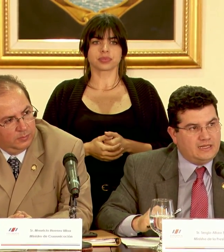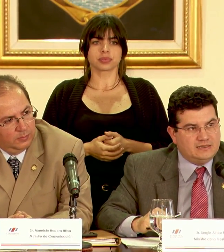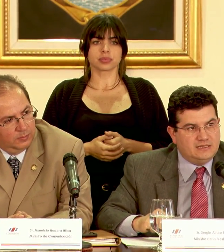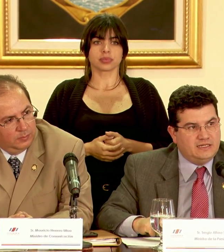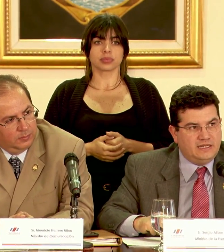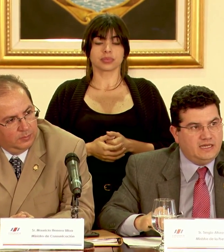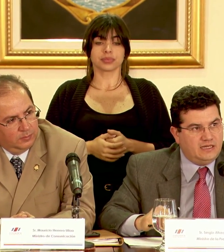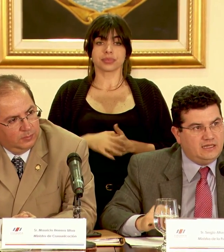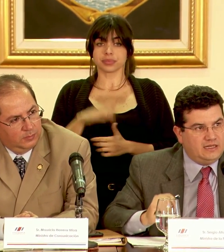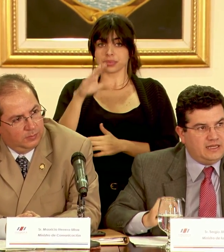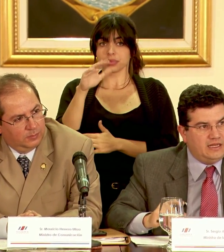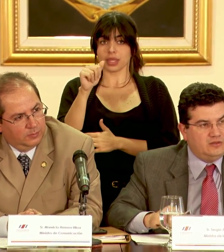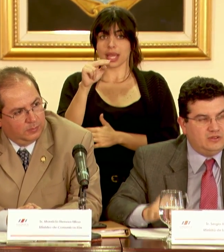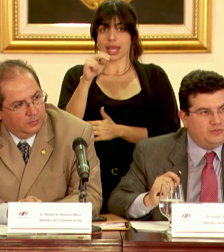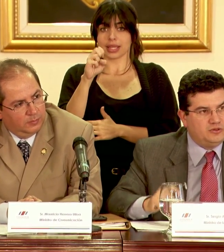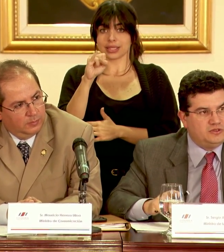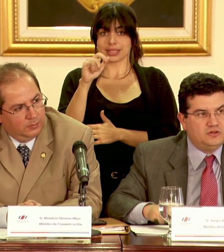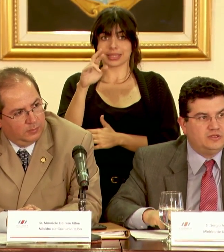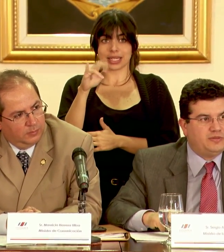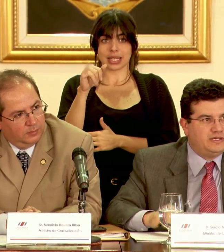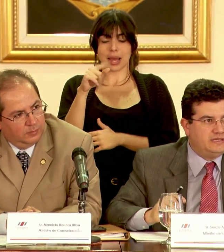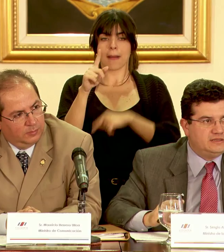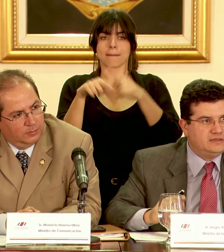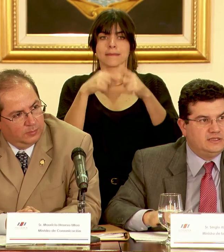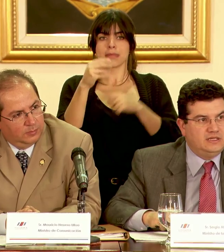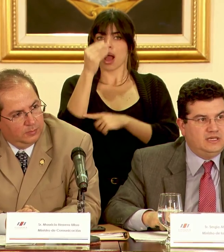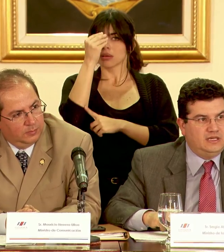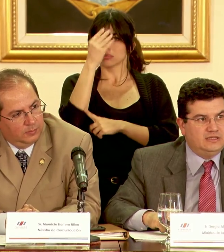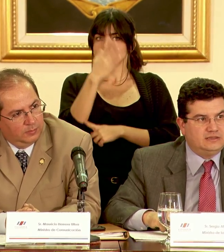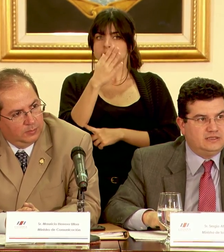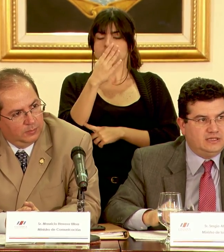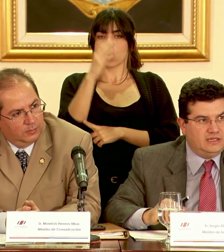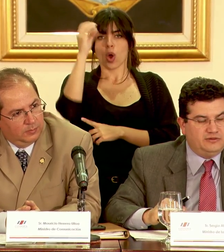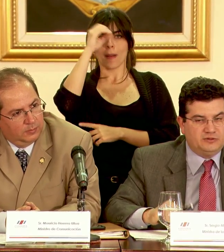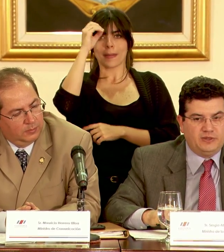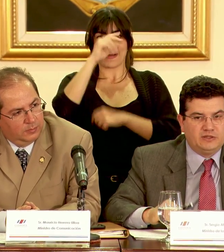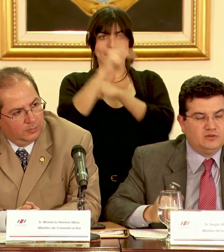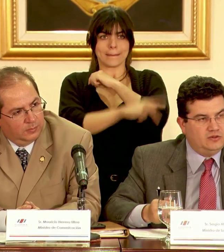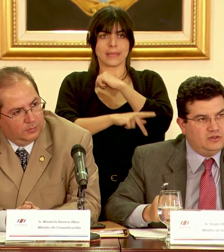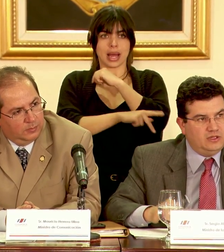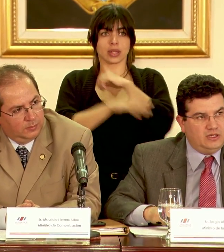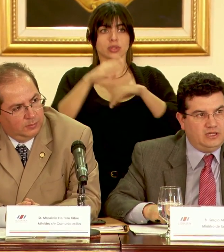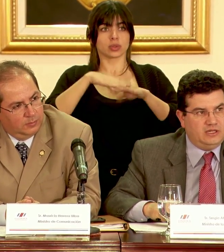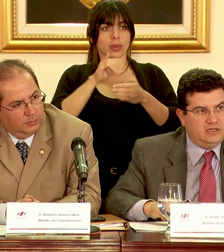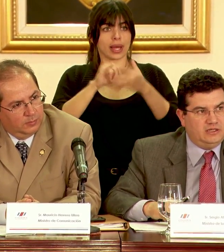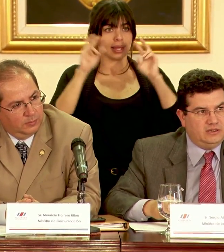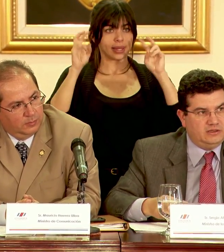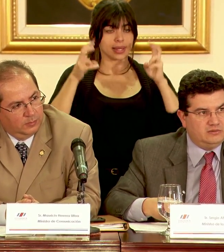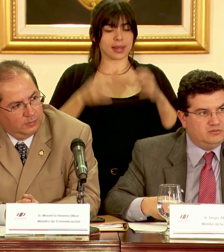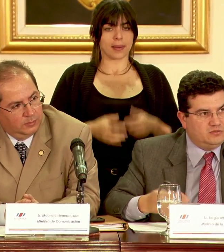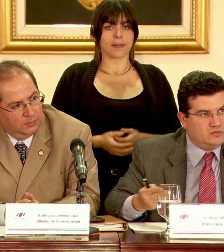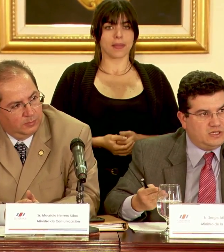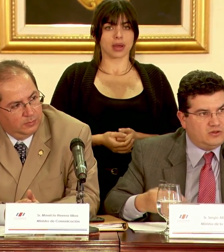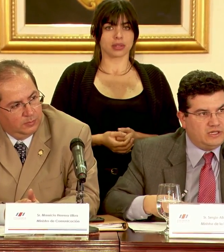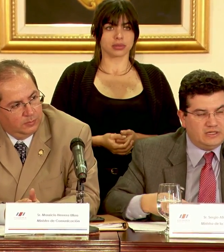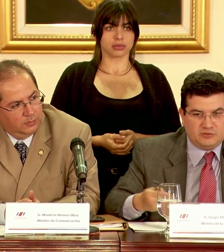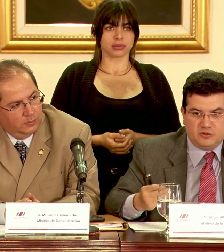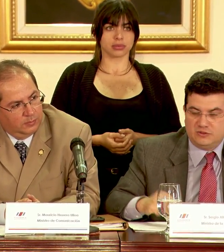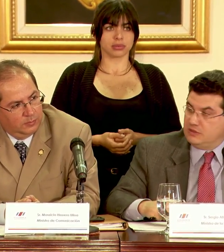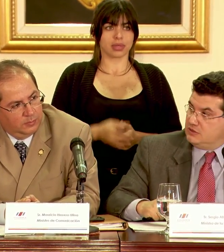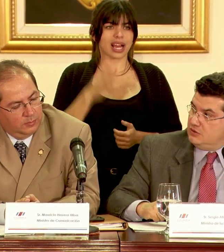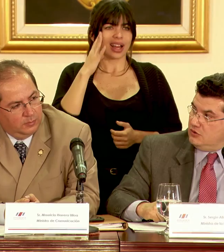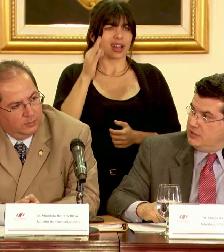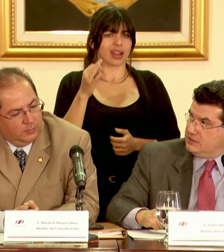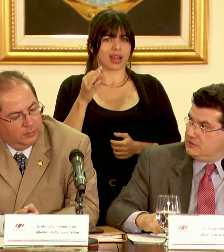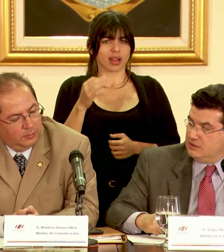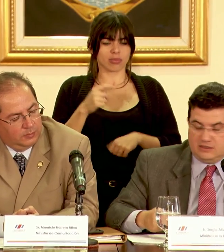la cancillería hará una posición de país al respecto creo que en las